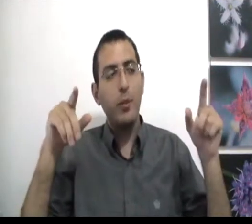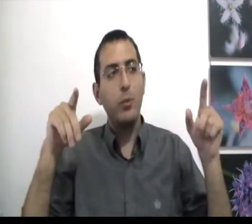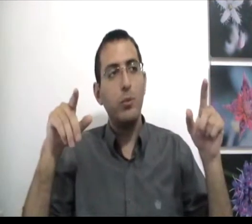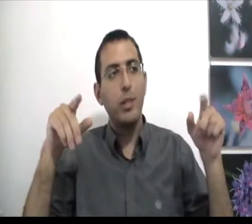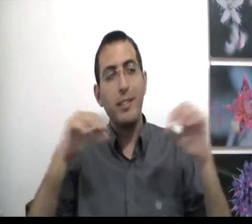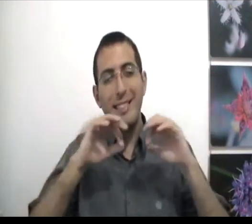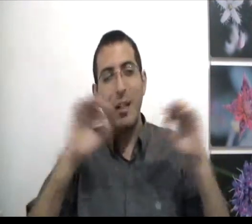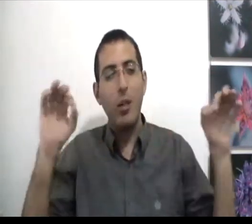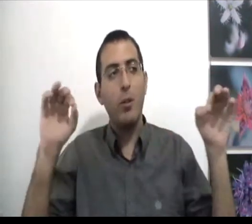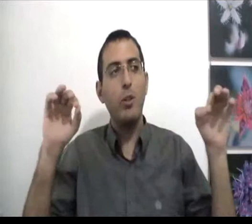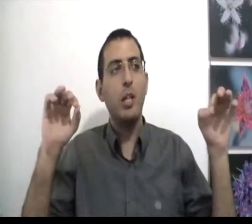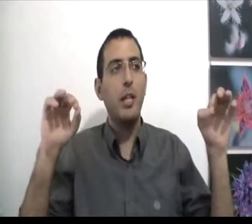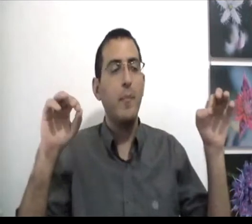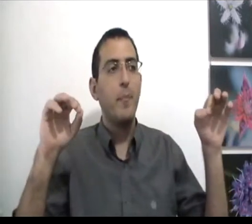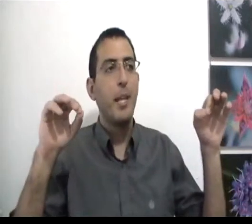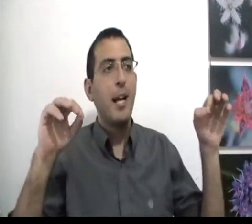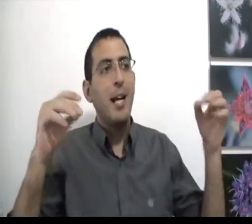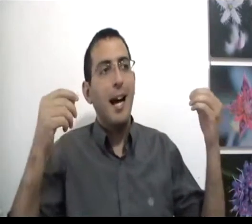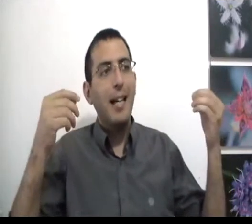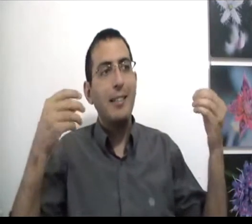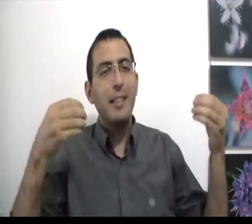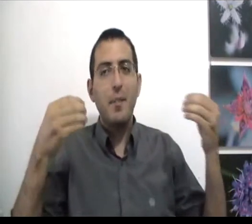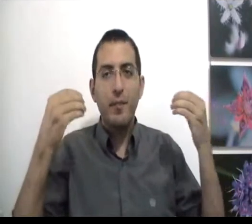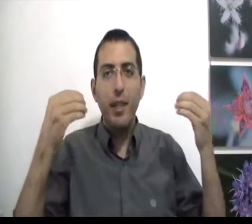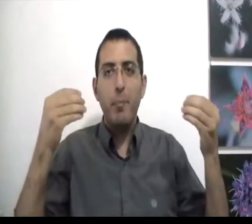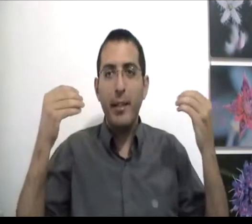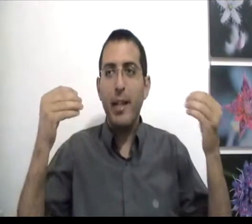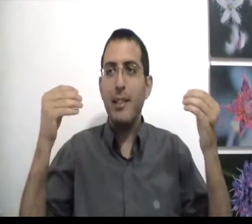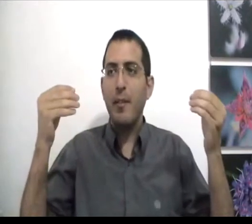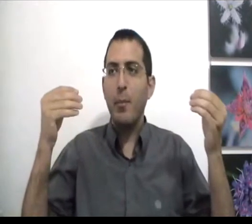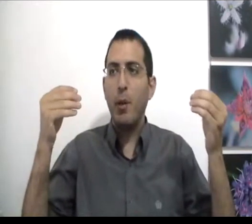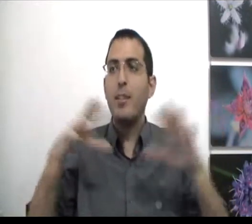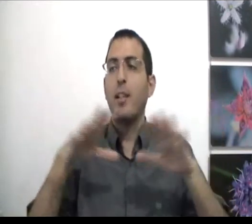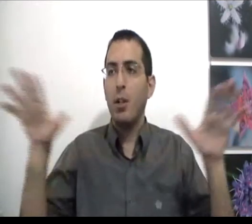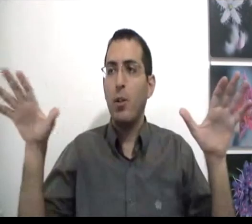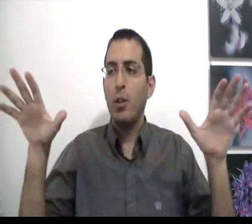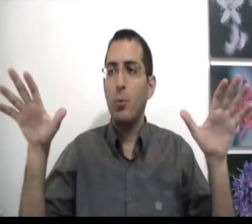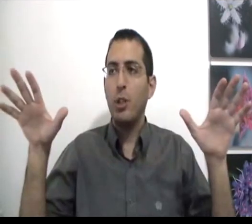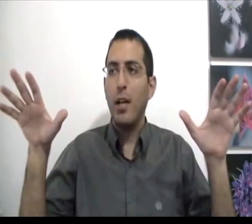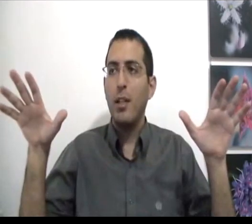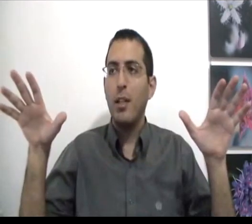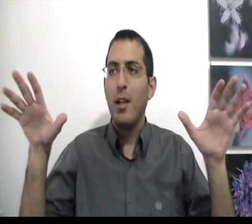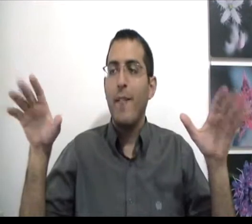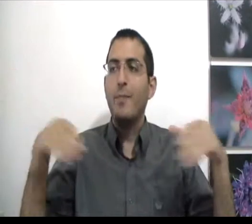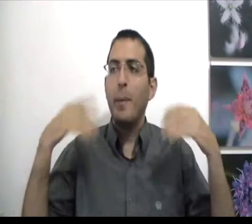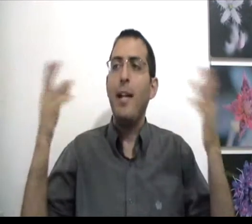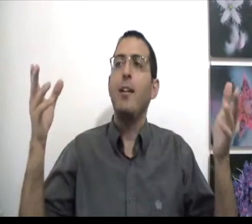אחוז את סך כל הכוחות שלך אז היית מביא בהדיעה שנימה ובורה שאתה לא יכול להיות מאושר ואז במילא